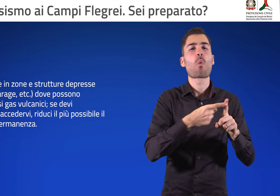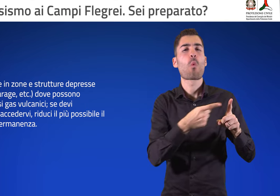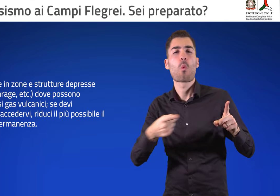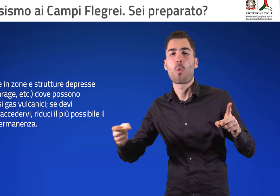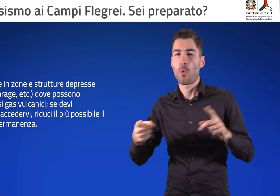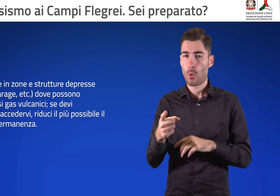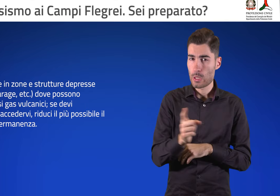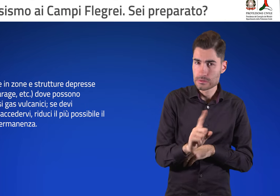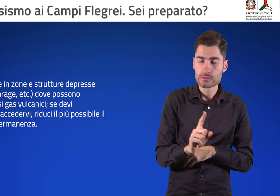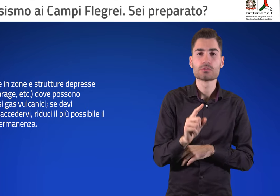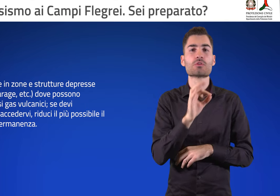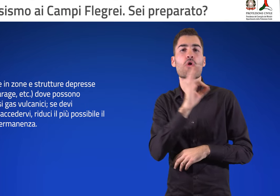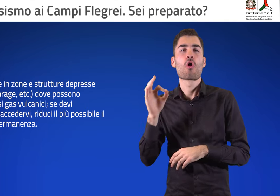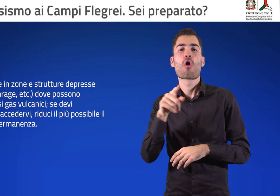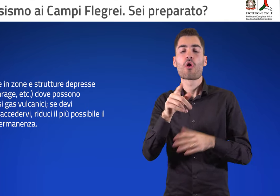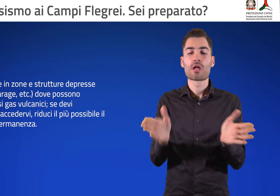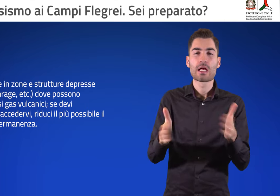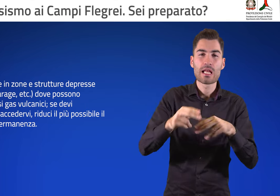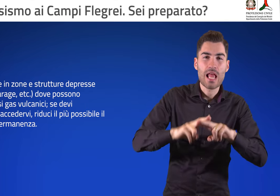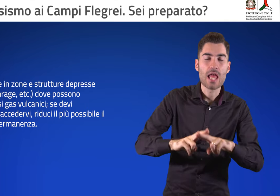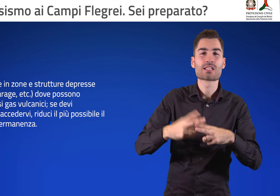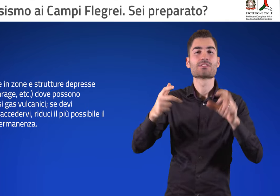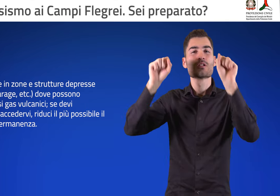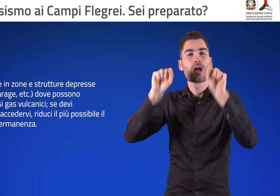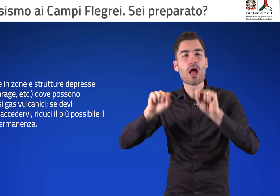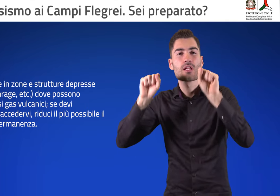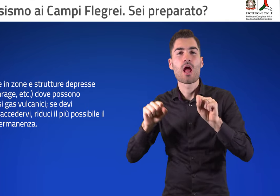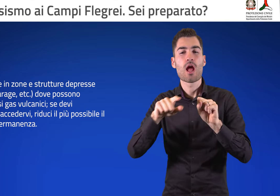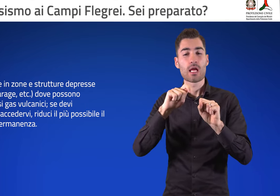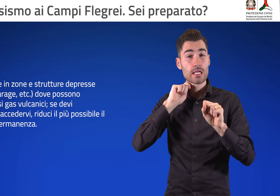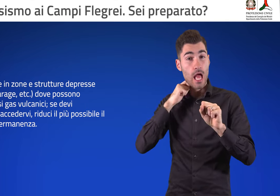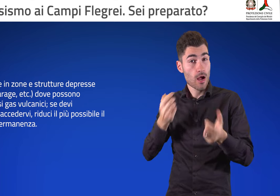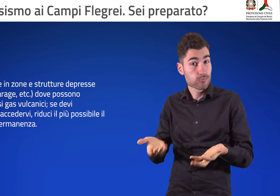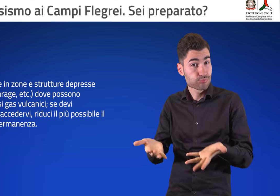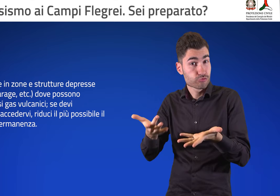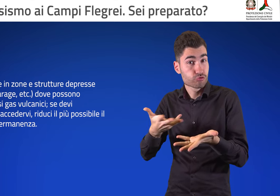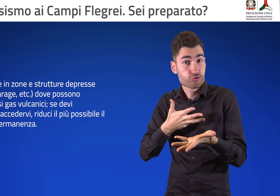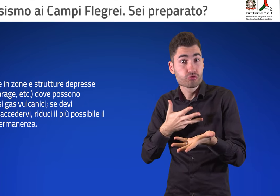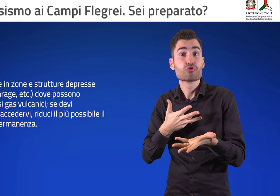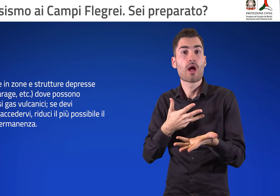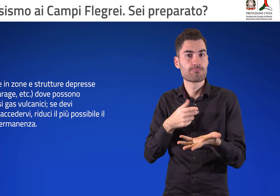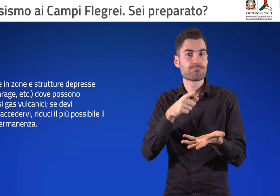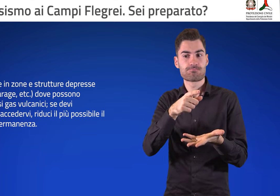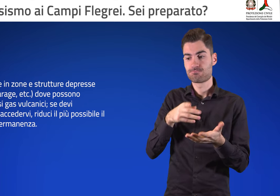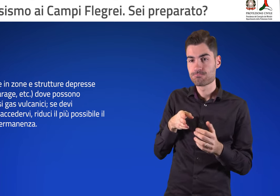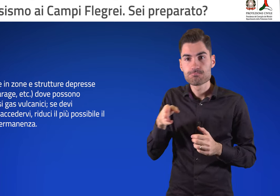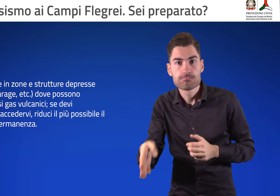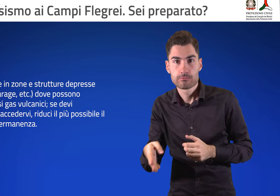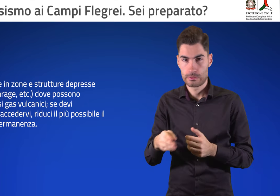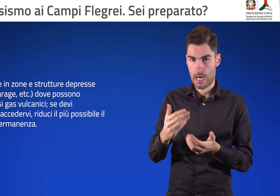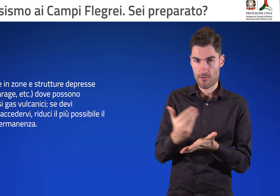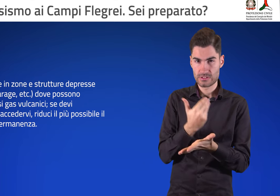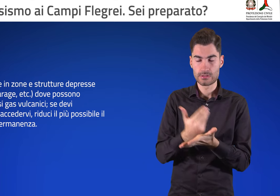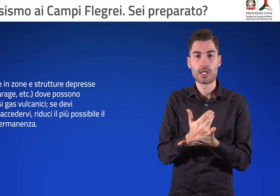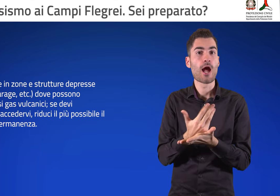depresse, cantine, garage, eccetera, dove possono accumularsi gas vulcanici. Se devi comunque accedervi,